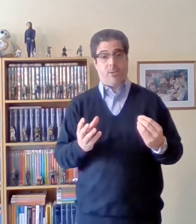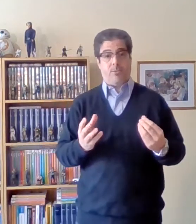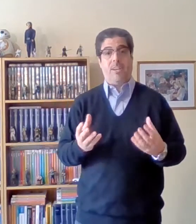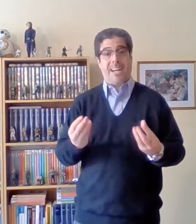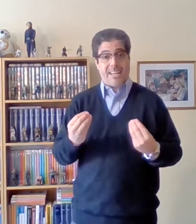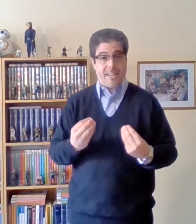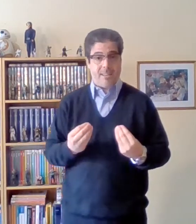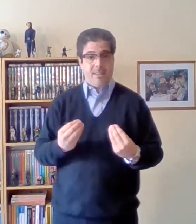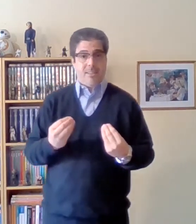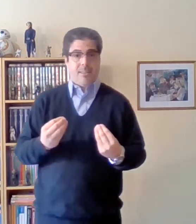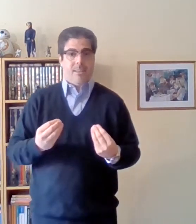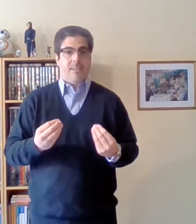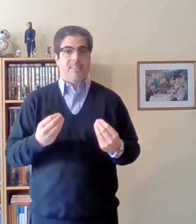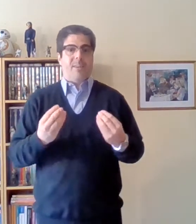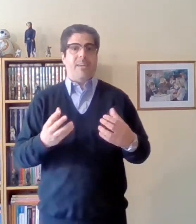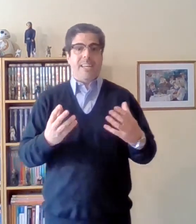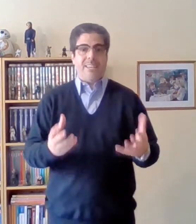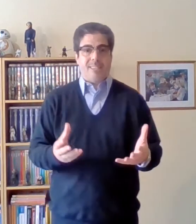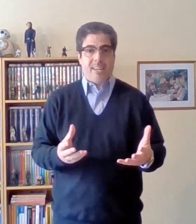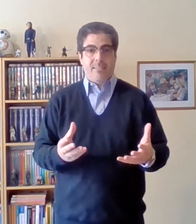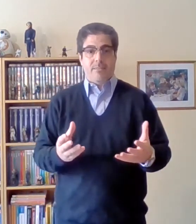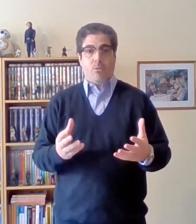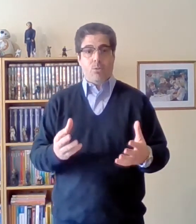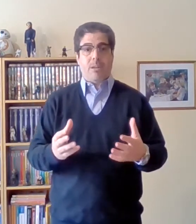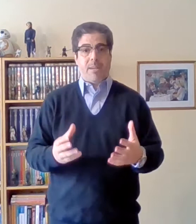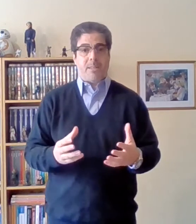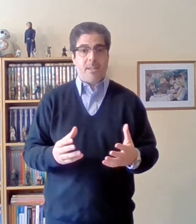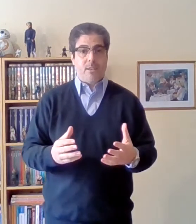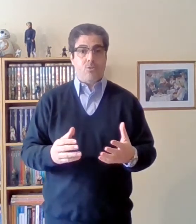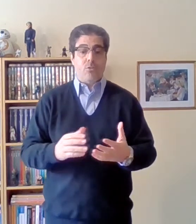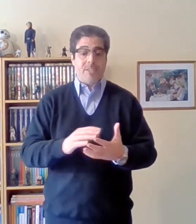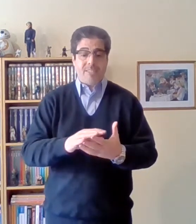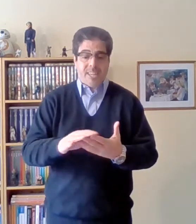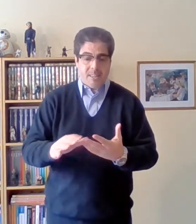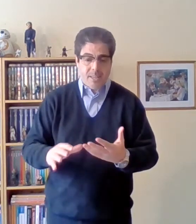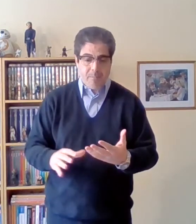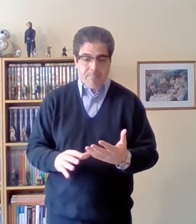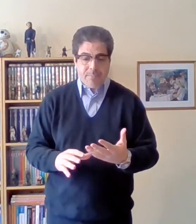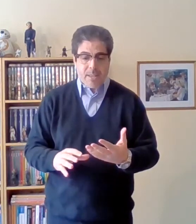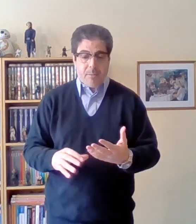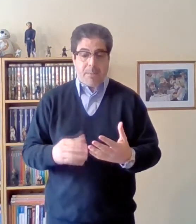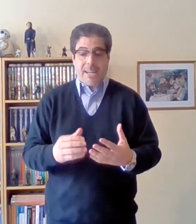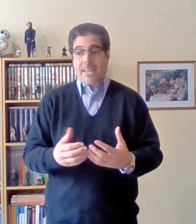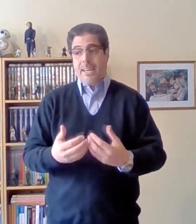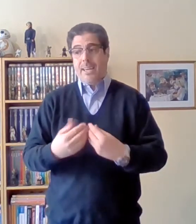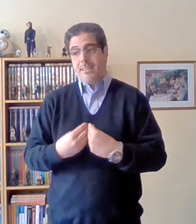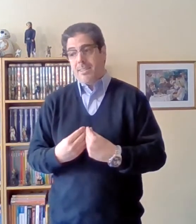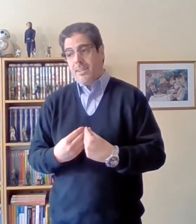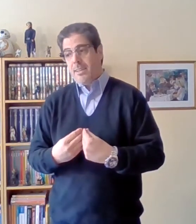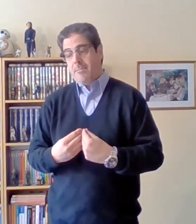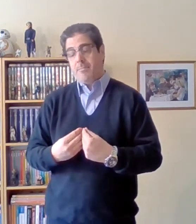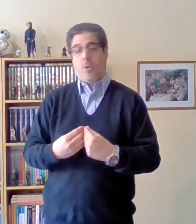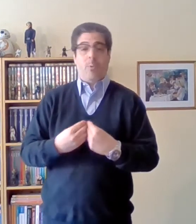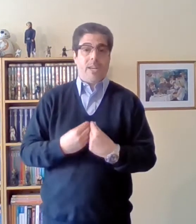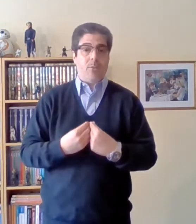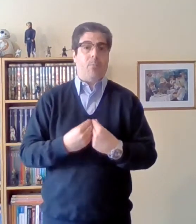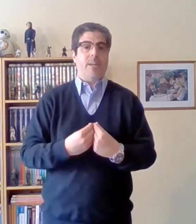gana debería ser justamente suficiente para que ese obrero pueda